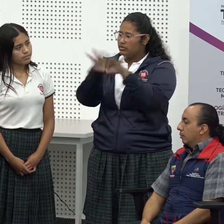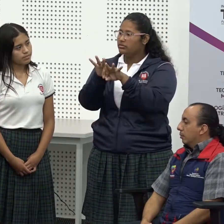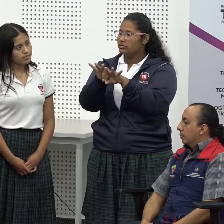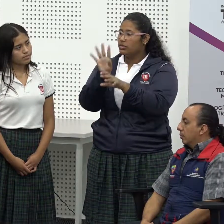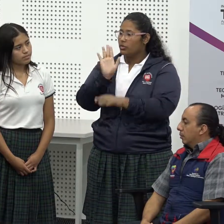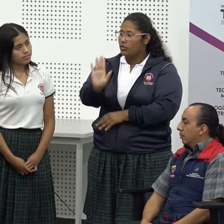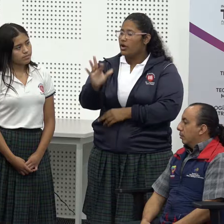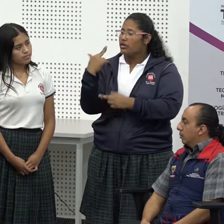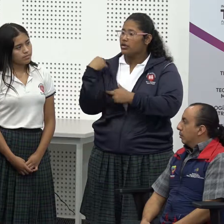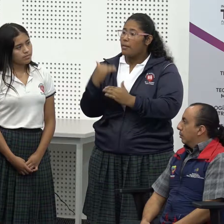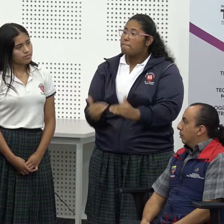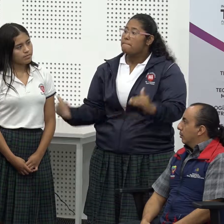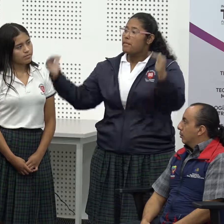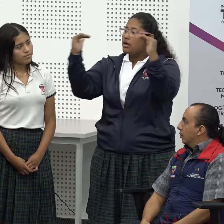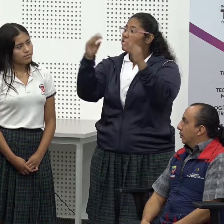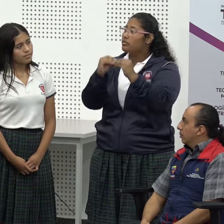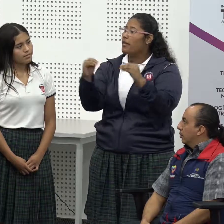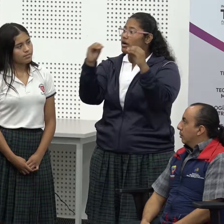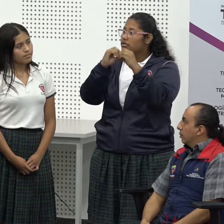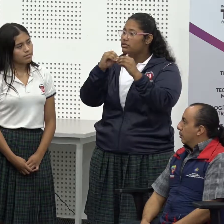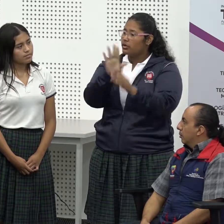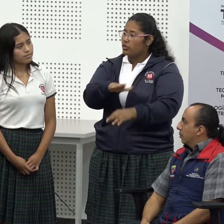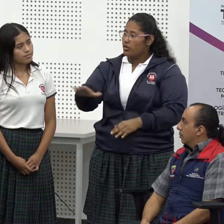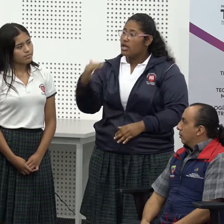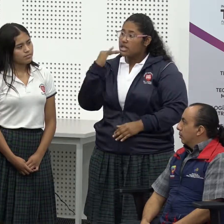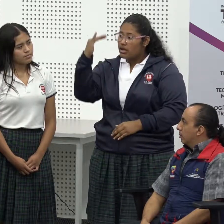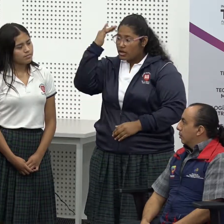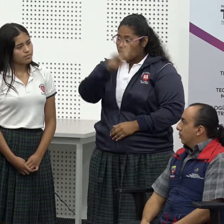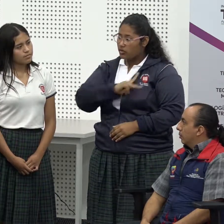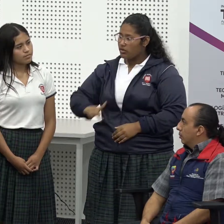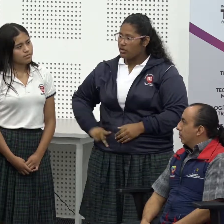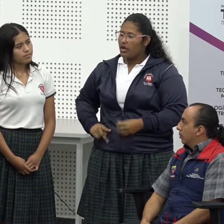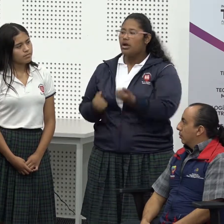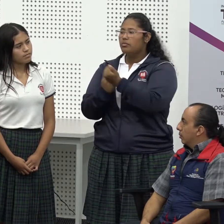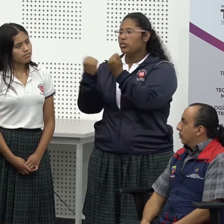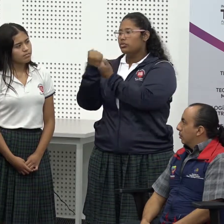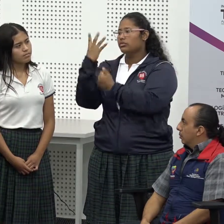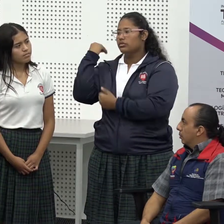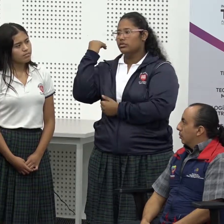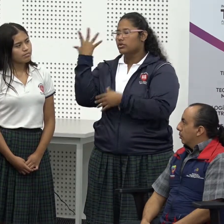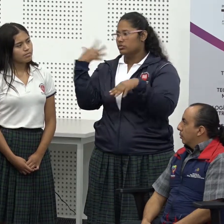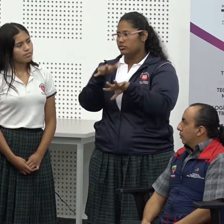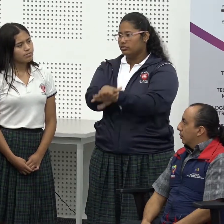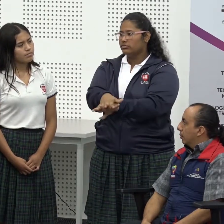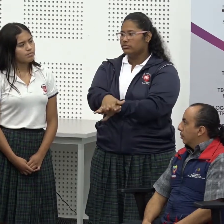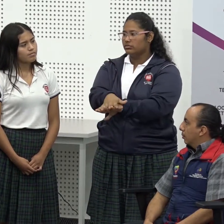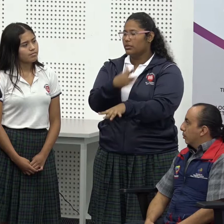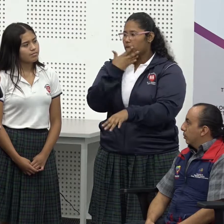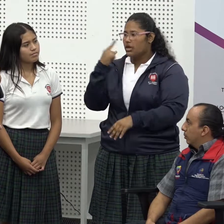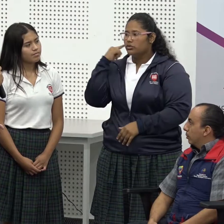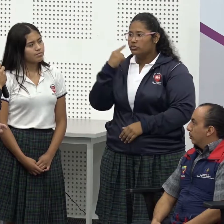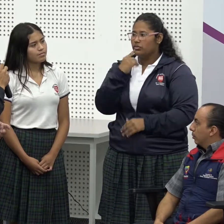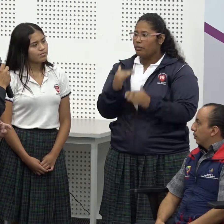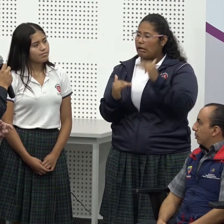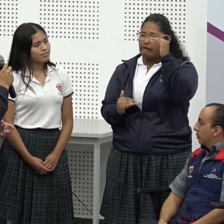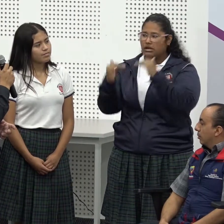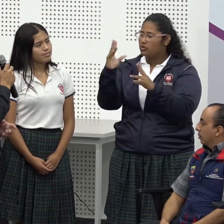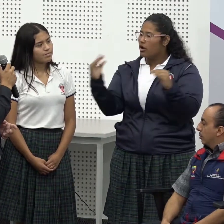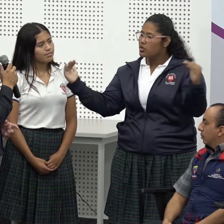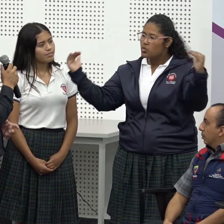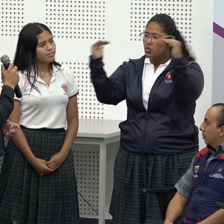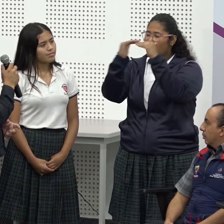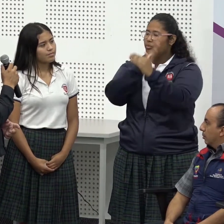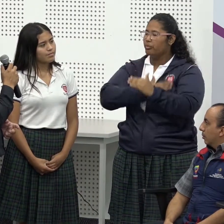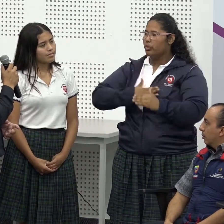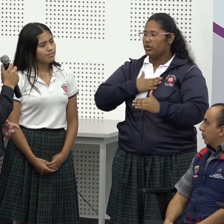quizás tener paciencia esto es muy importante ¿no? también la educación superior ya necesitamos que los oyentes también nos